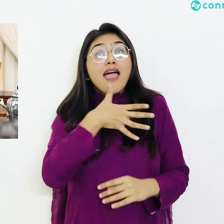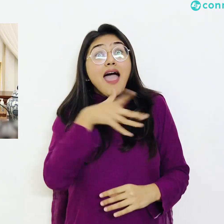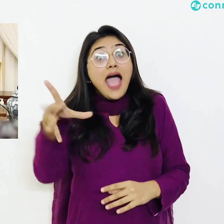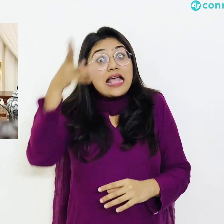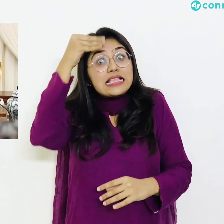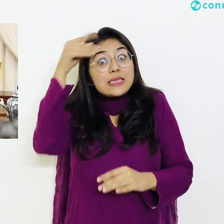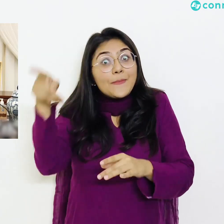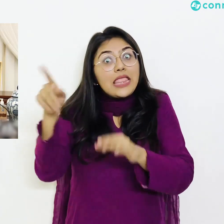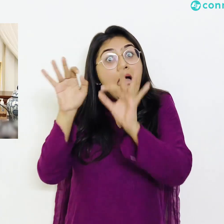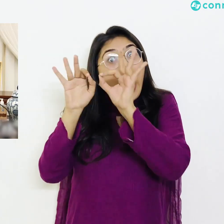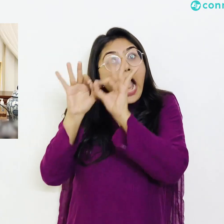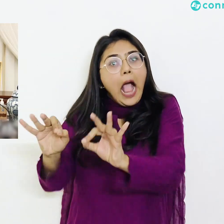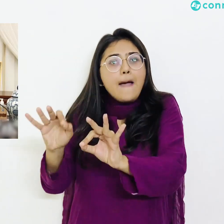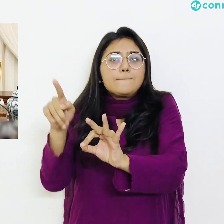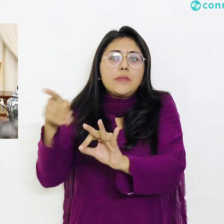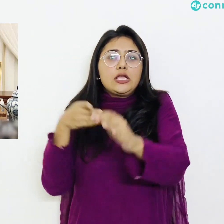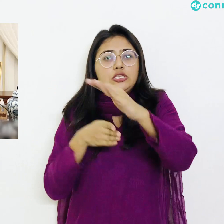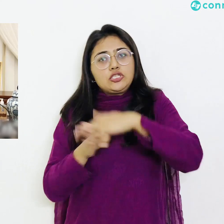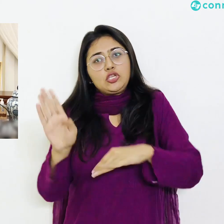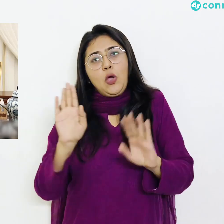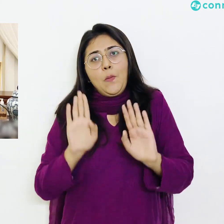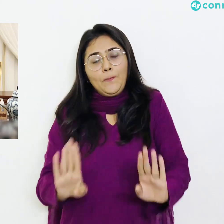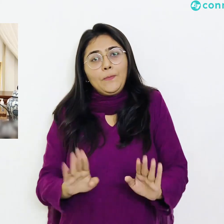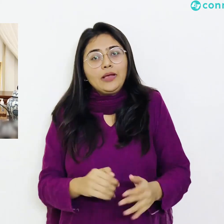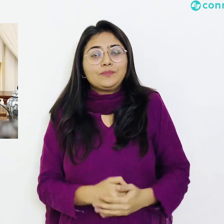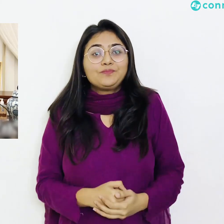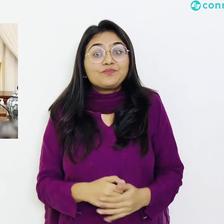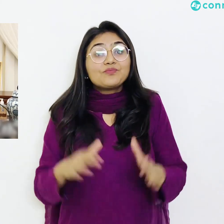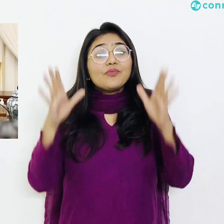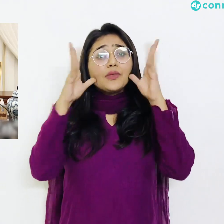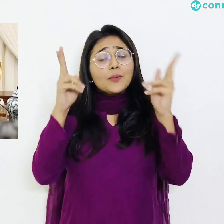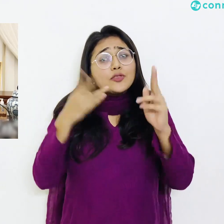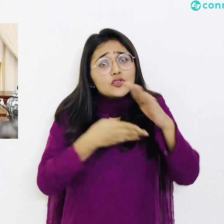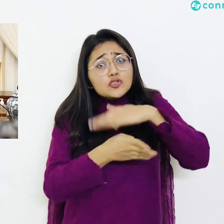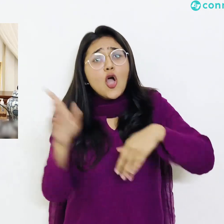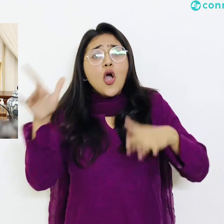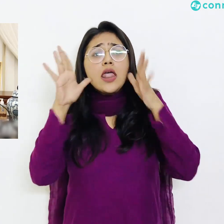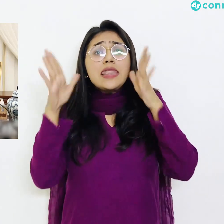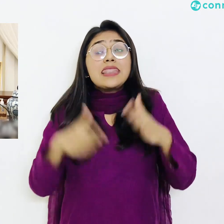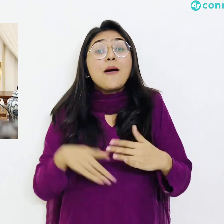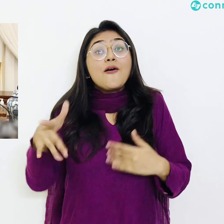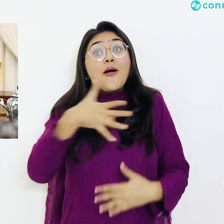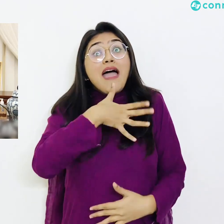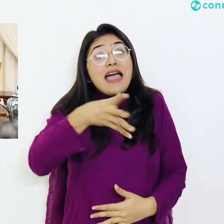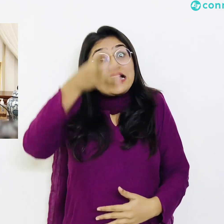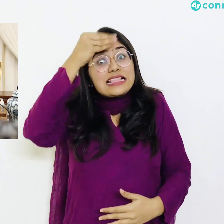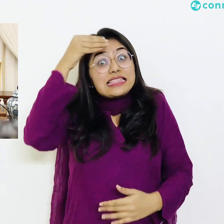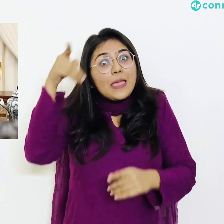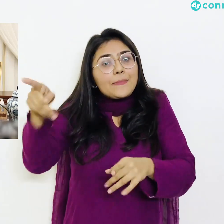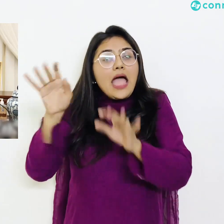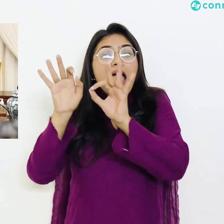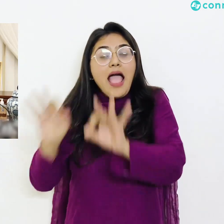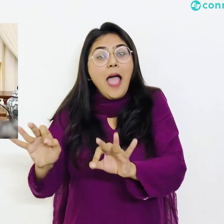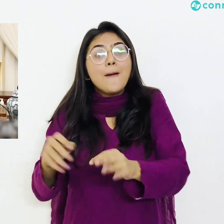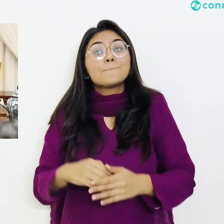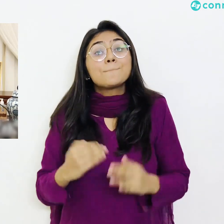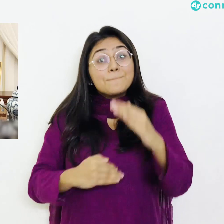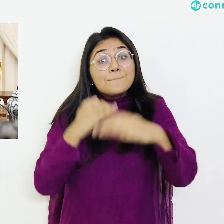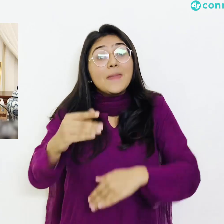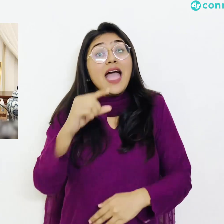سے پانچ وہ متین لوگ اس مسجدوں میں نماز ادا کریں جمعے کی اور تراویوں کے لیے ہم نے کہا